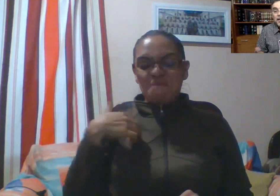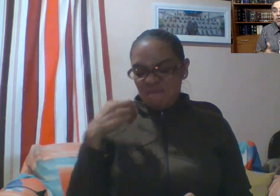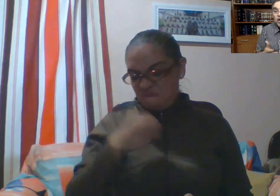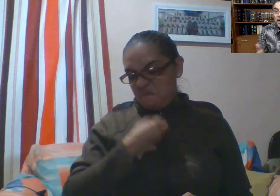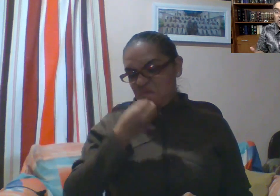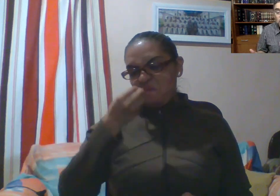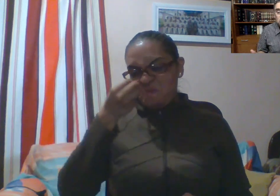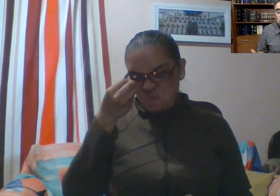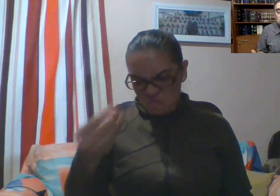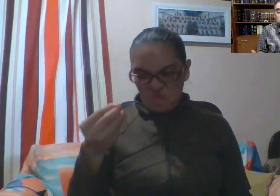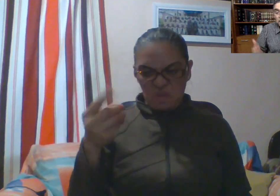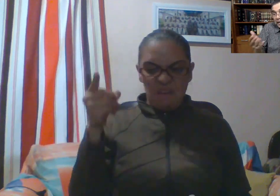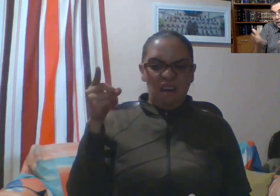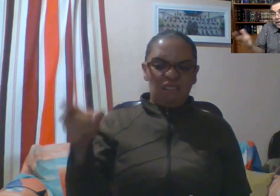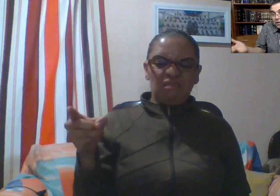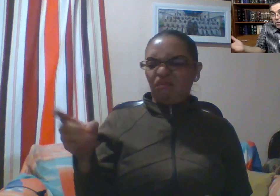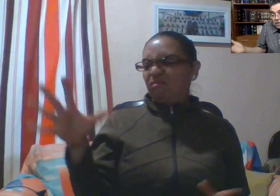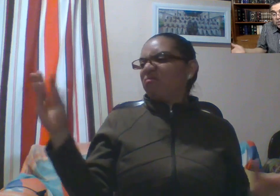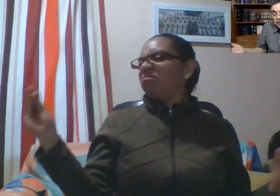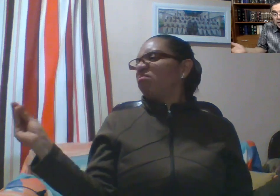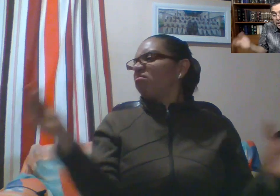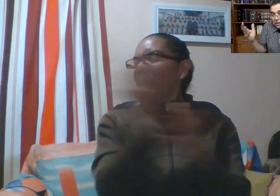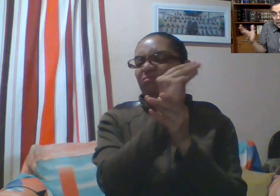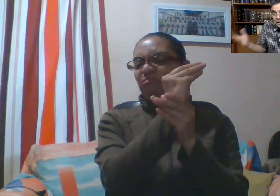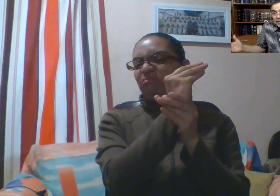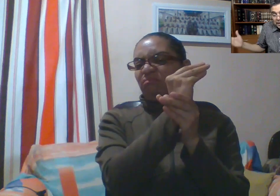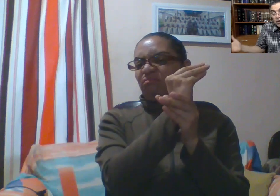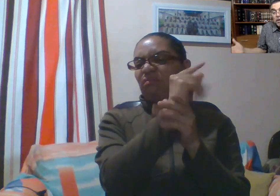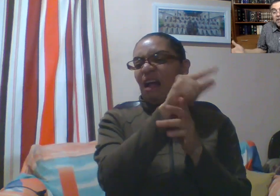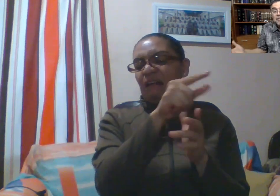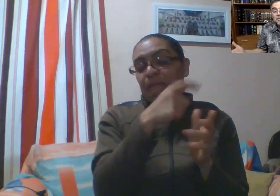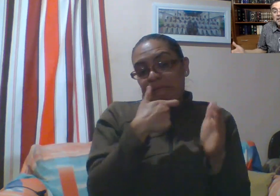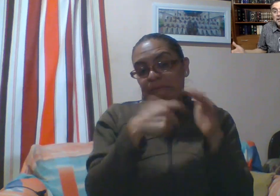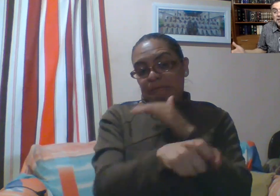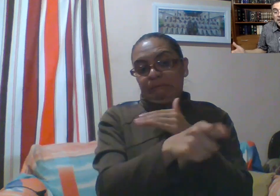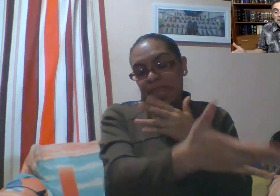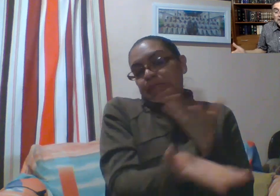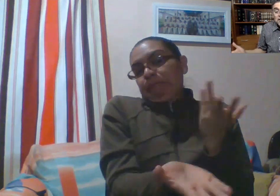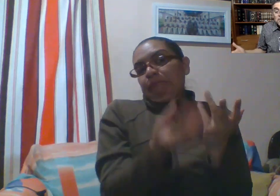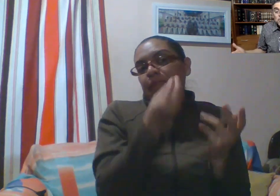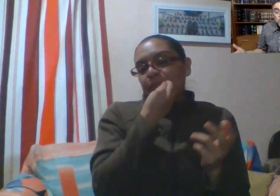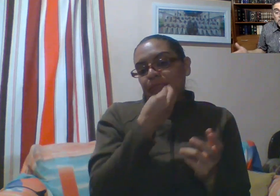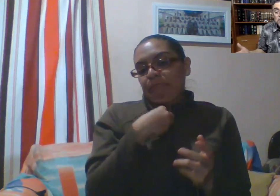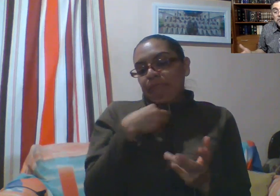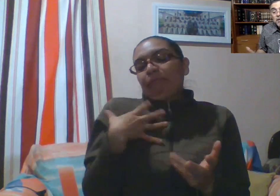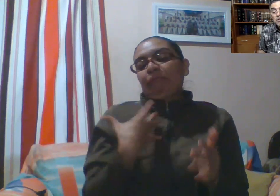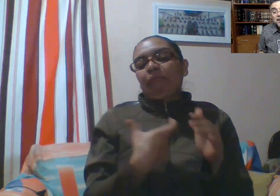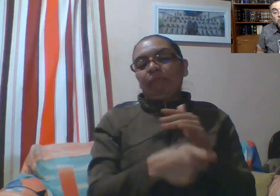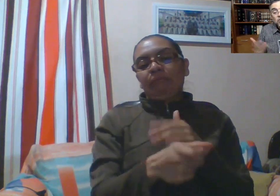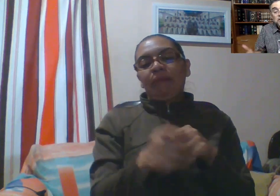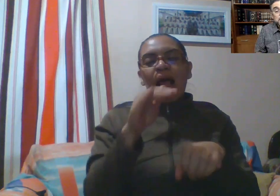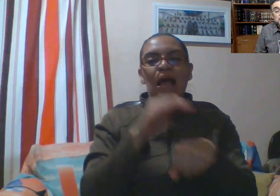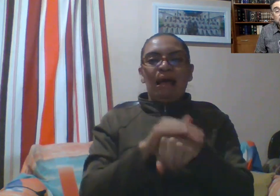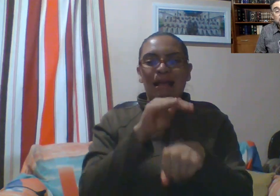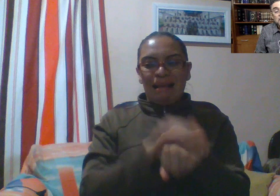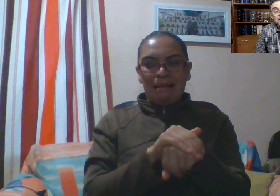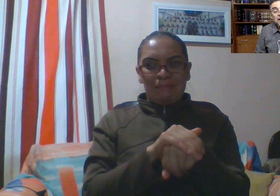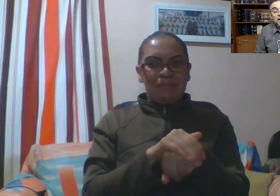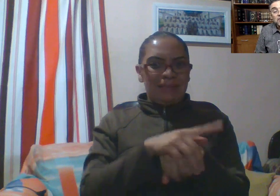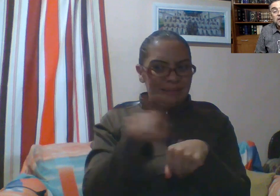ignorarlo. Porque tenía que relacionarse con él, él tenía que cobrarles. Sus únicos amigos eran otros despreciados y relegados de la